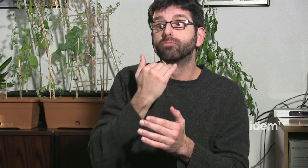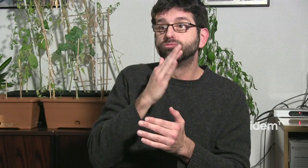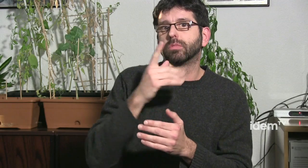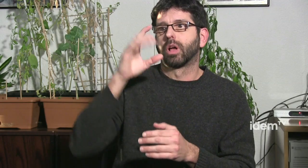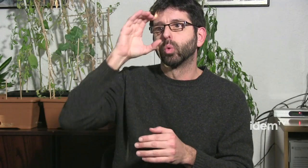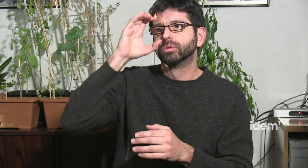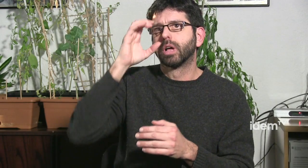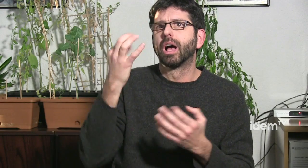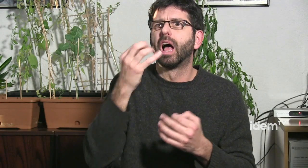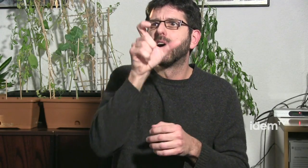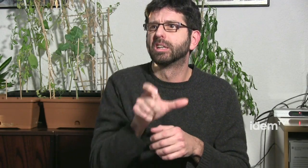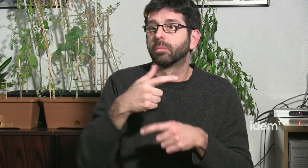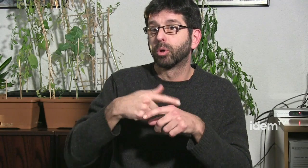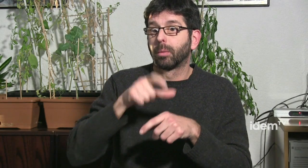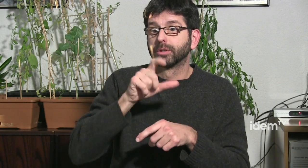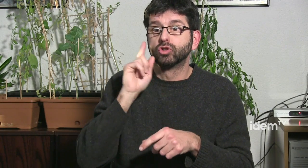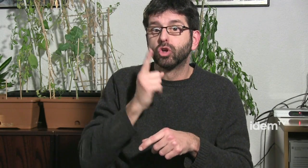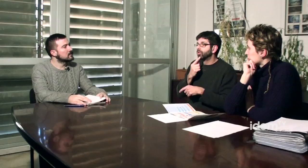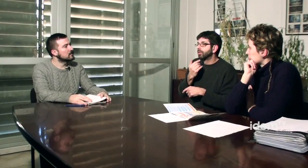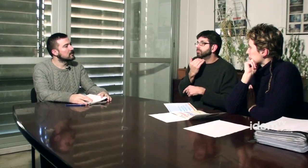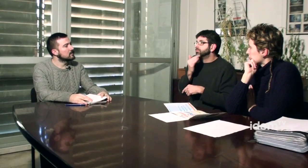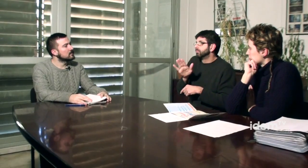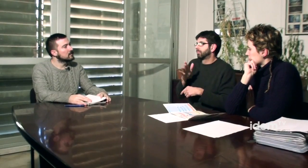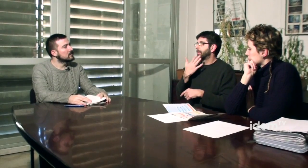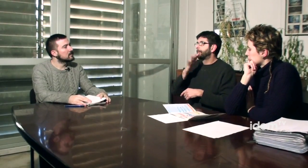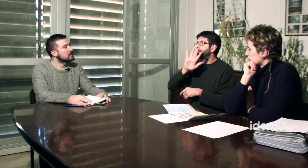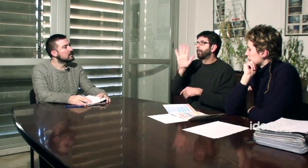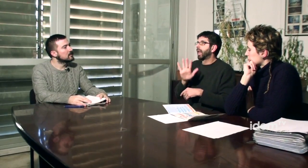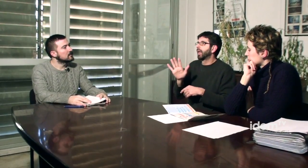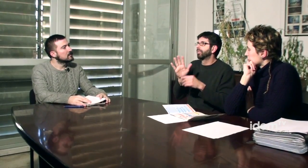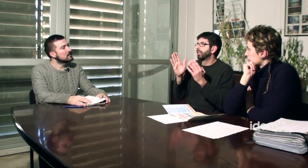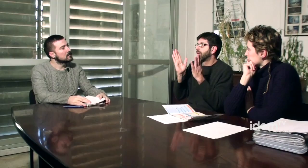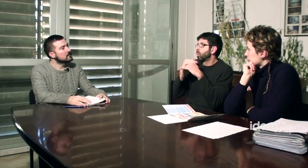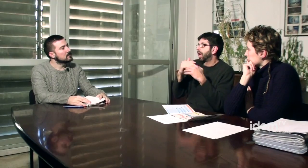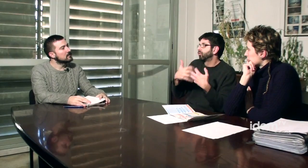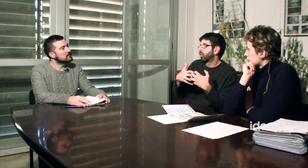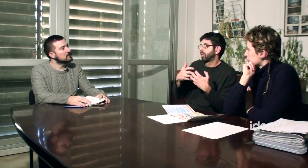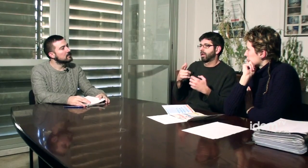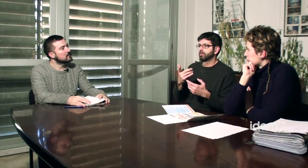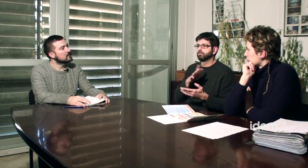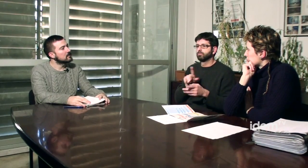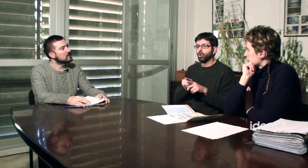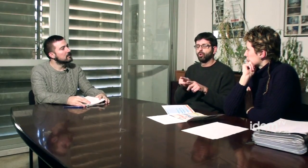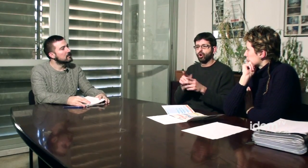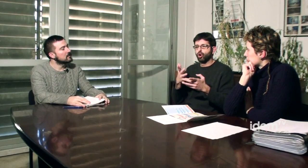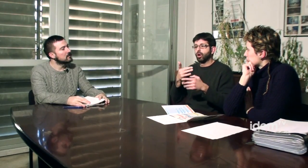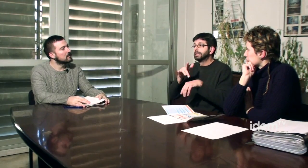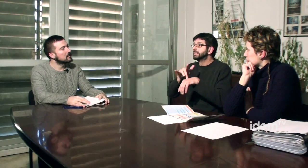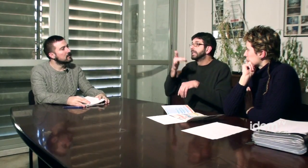sàpiguen què és la llengua de signes, perquè a vegades les persones sordes semblen que... Sembla com que no